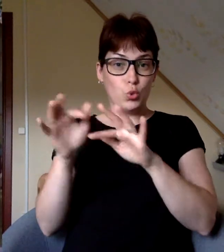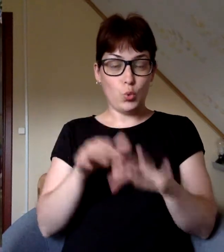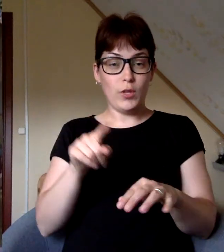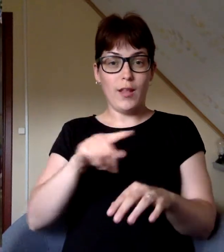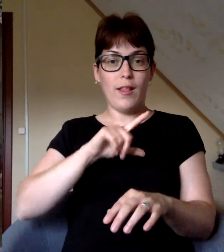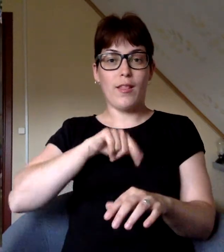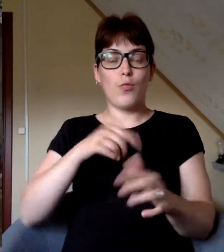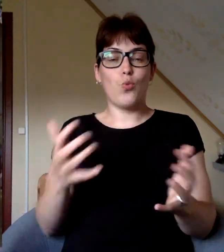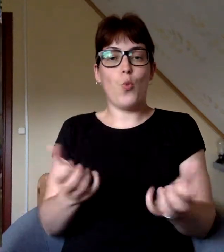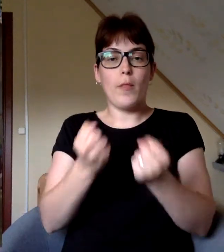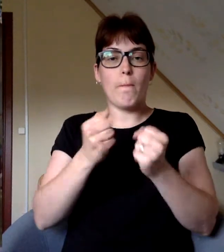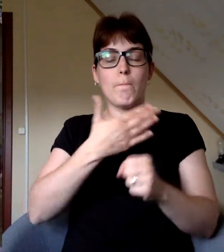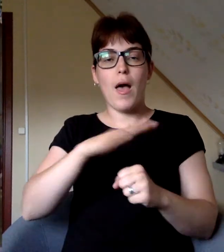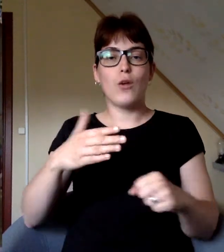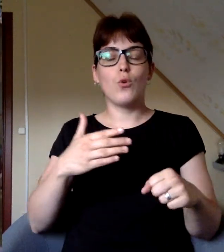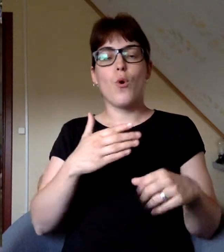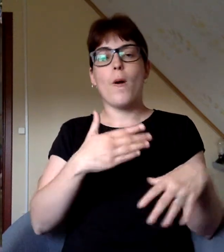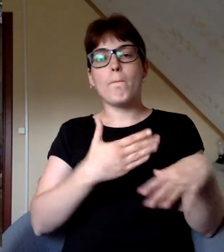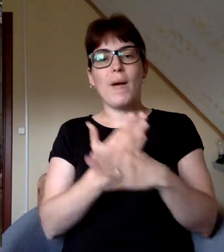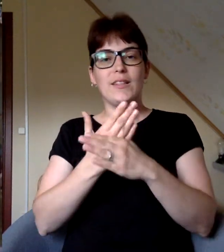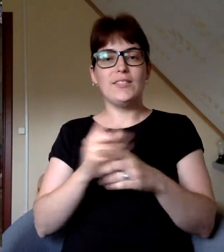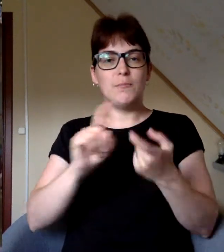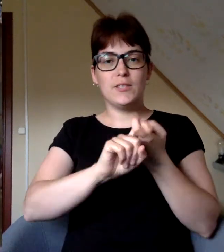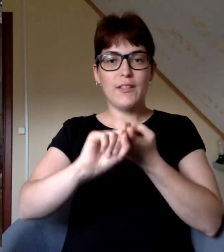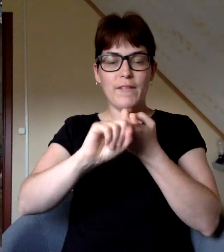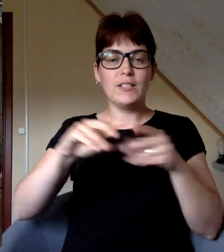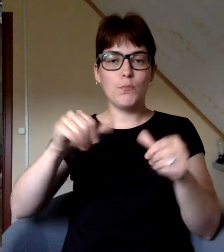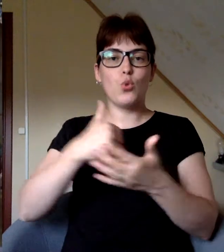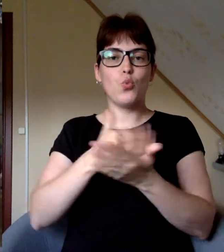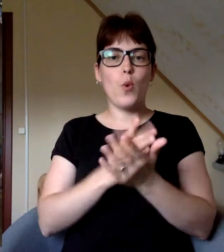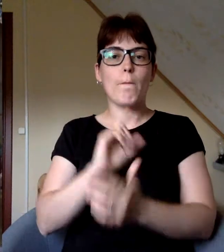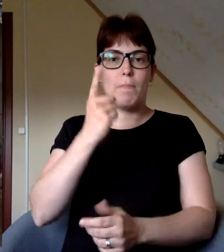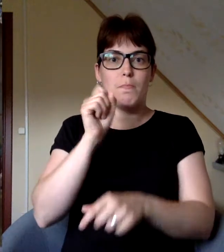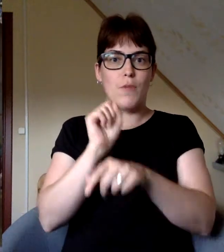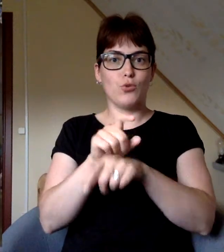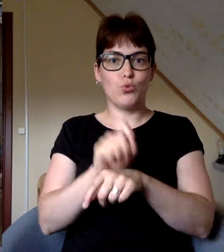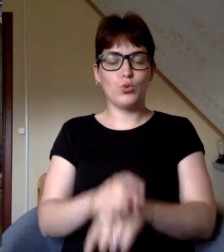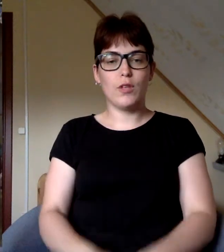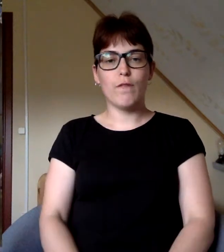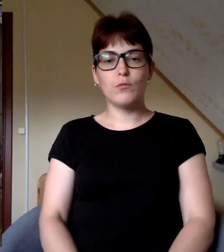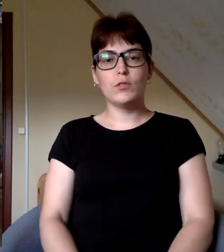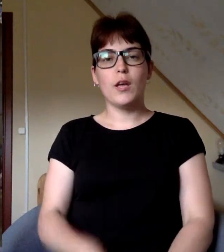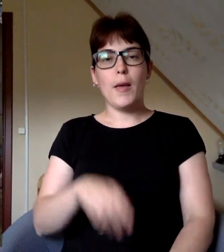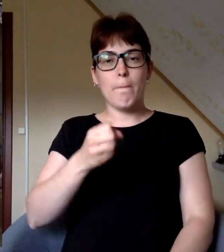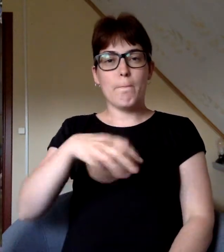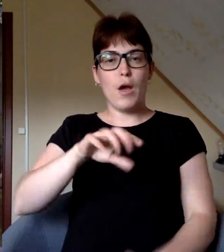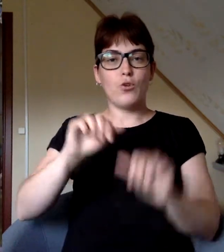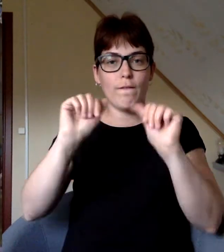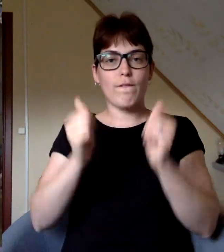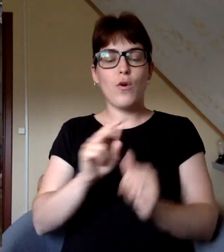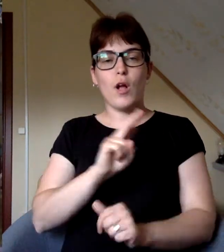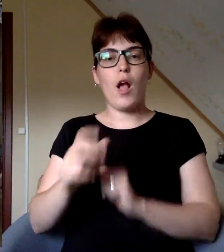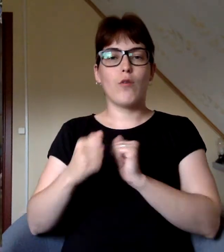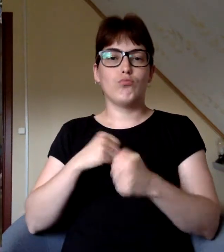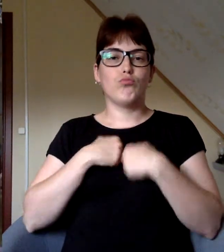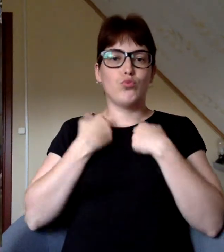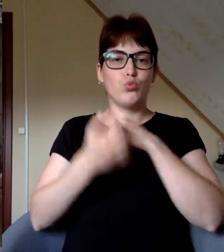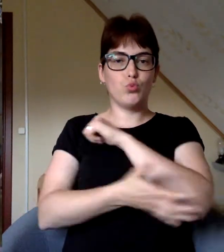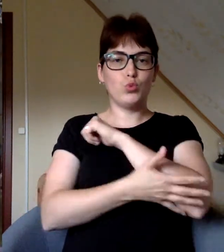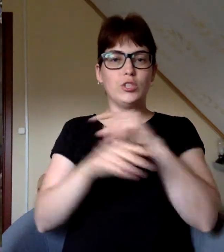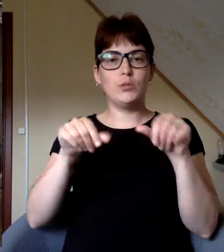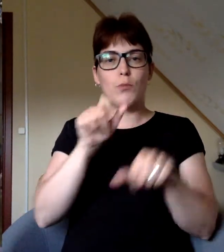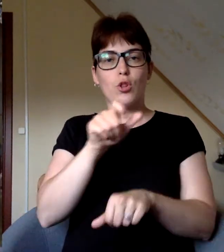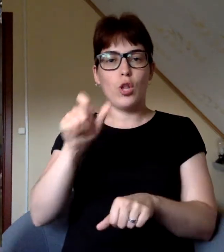rudenī nodibinātās Latvijas bērnu palīdzības savienības Smeltenes nodeļas pirmais uzdevums. Bērndārzu izveido kā